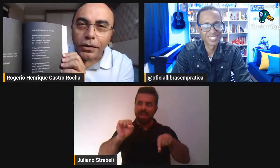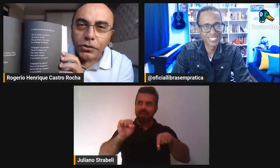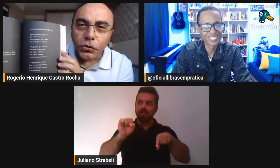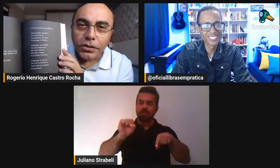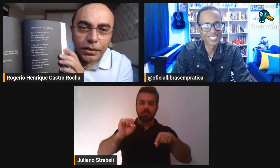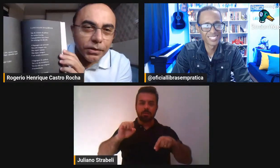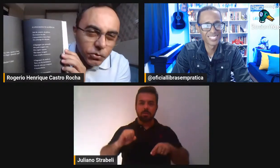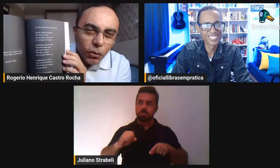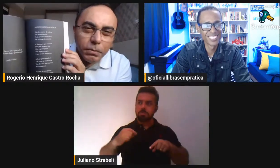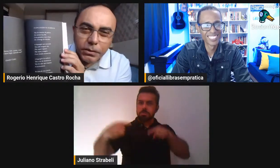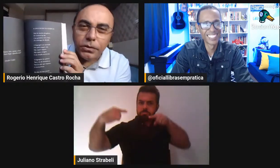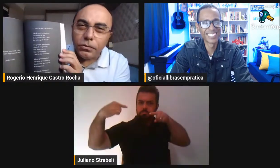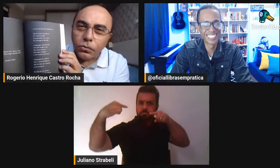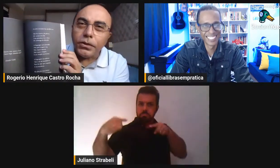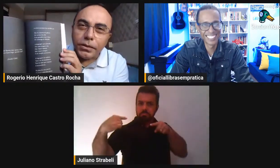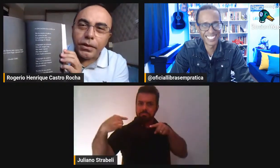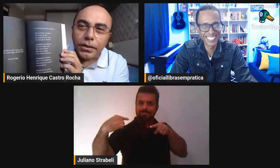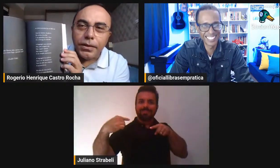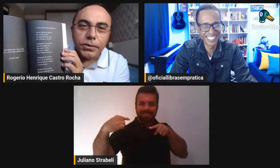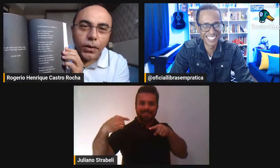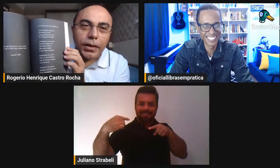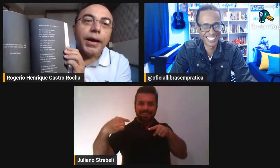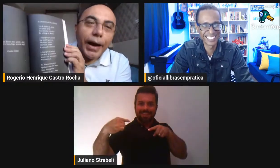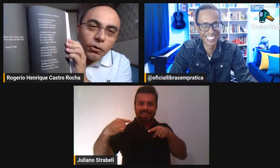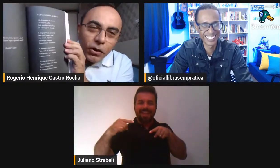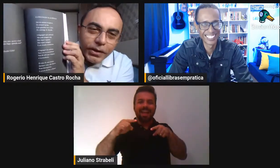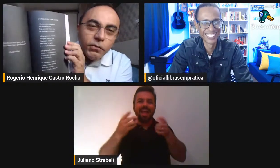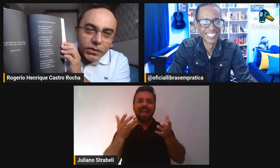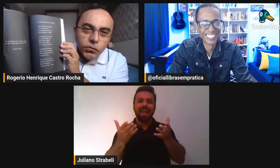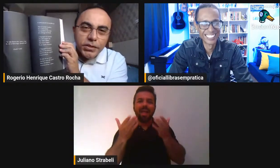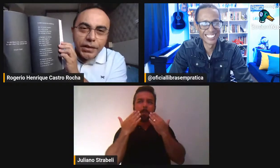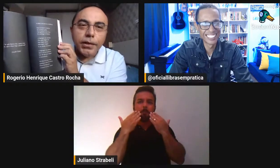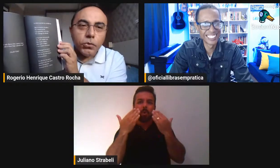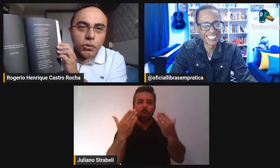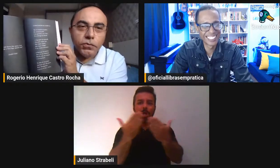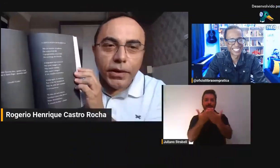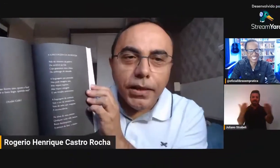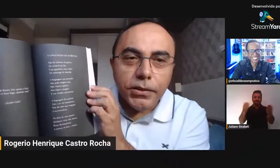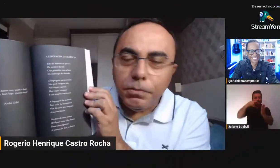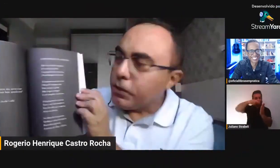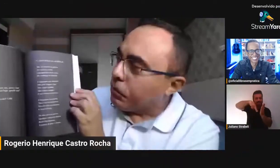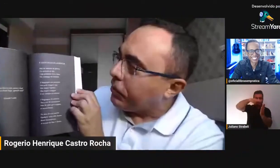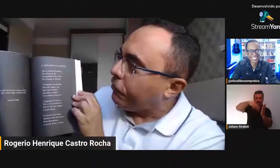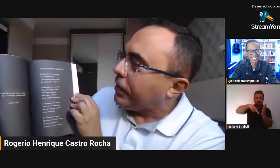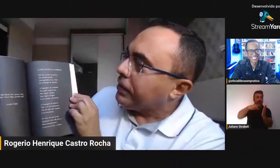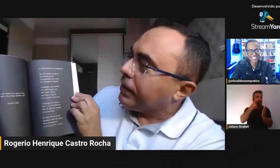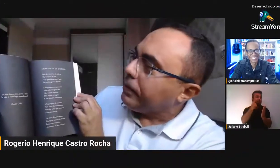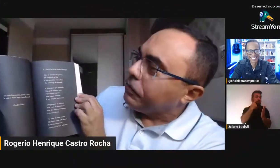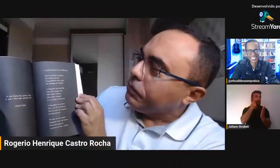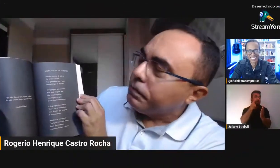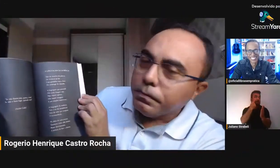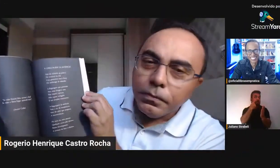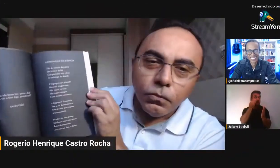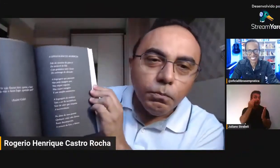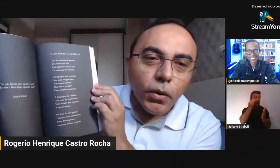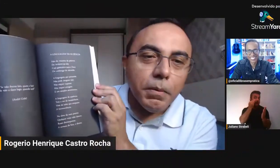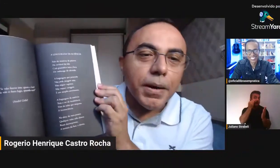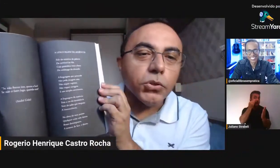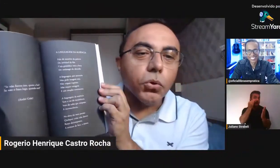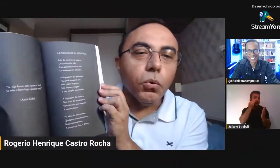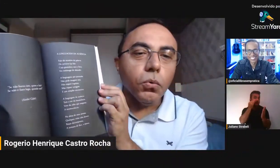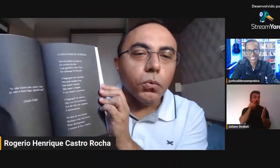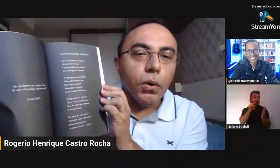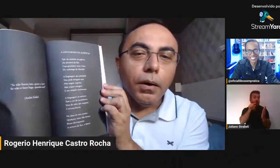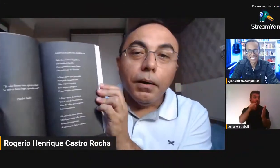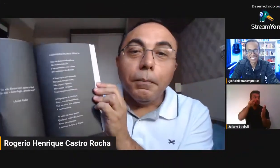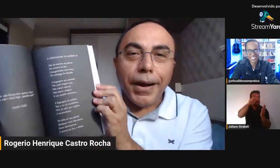dei o mole de você ler os poemas de duas, três linhas, quatro... Agora eu quero ver se você é leitor de verdade mesmo. Enfrenta aí um poema